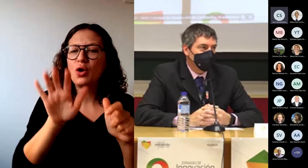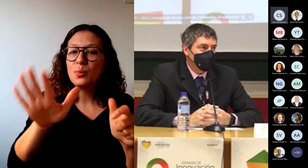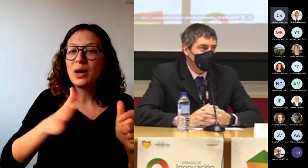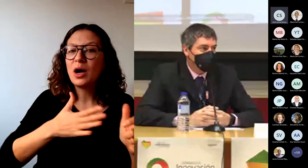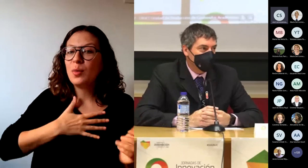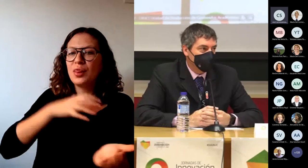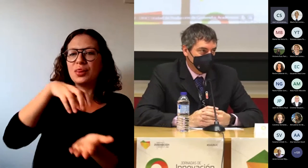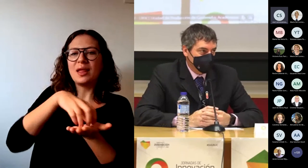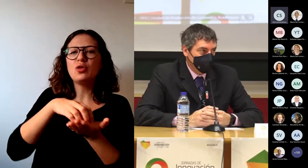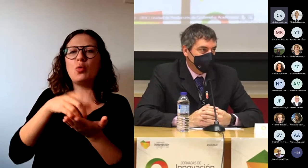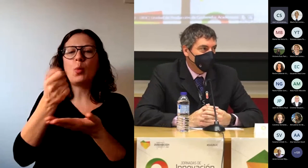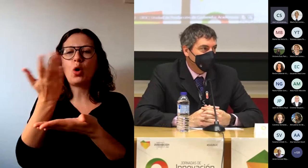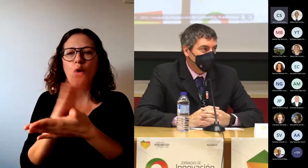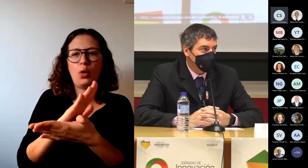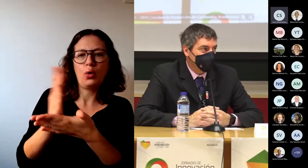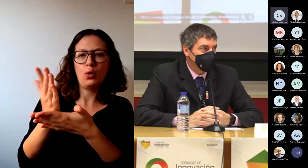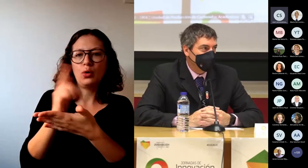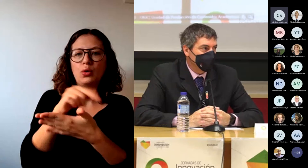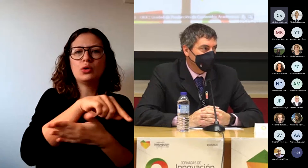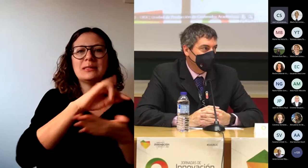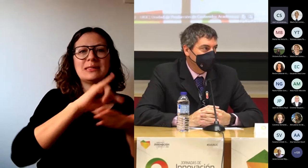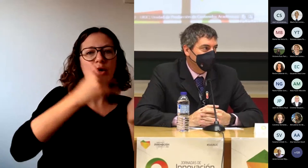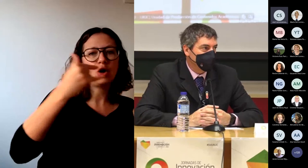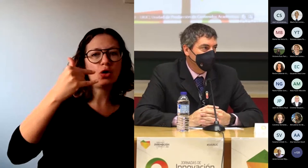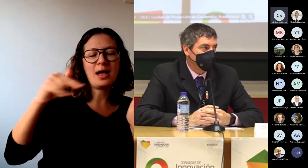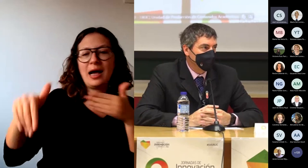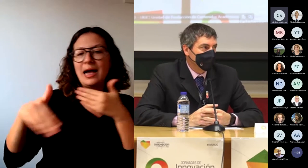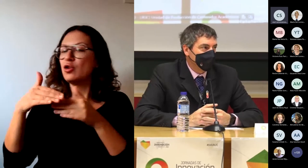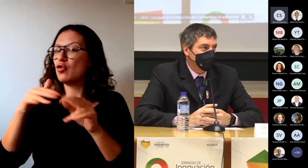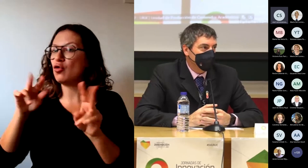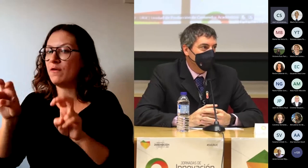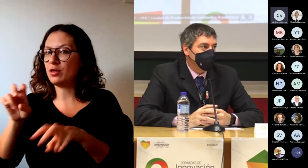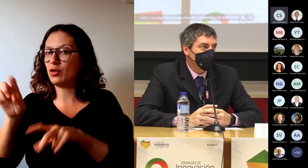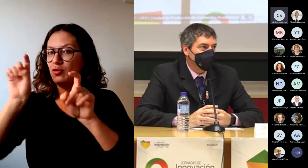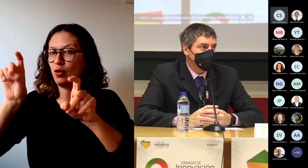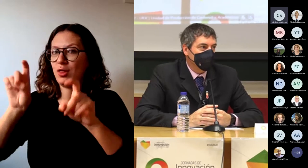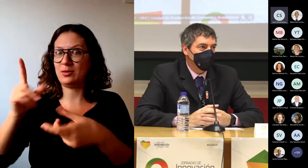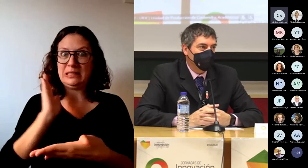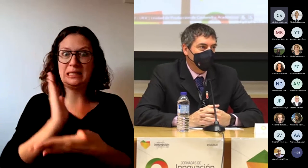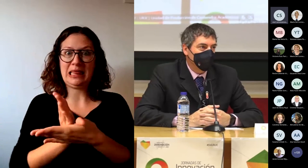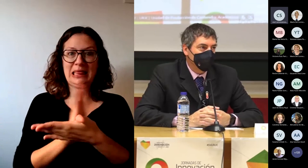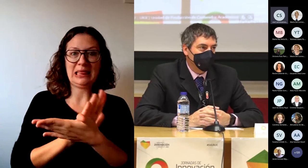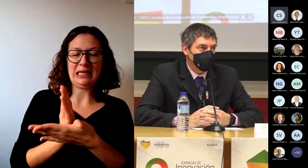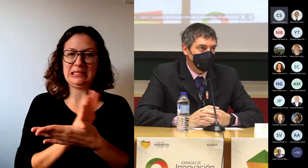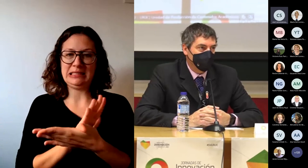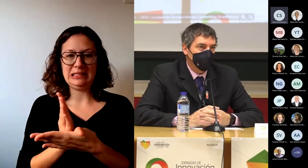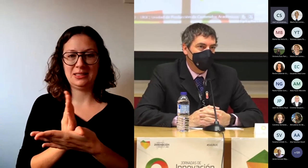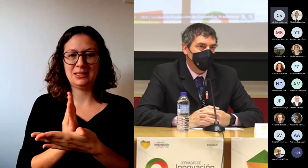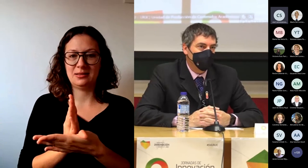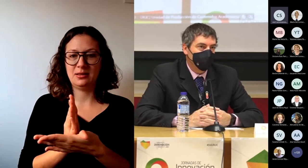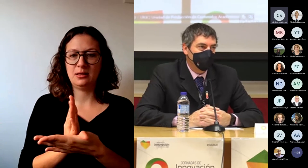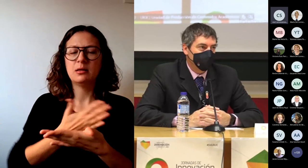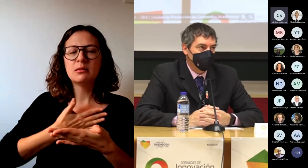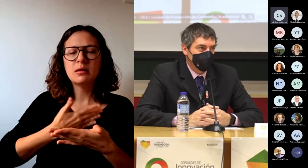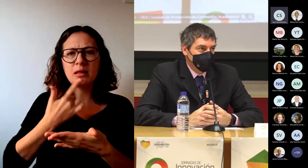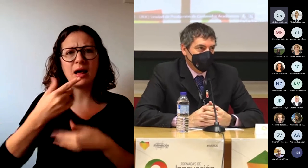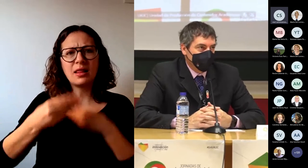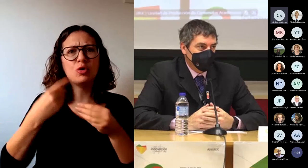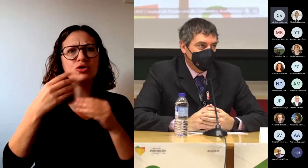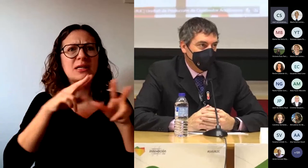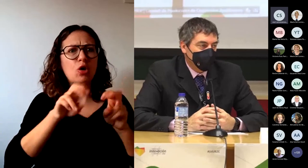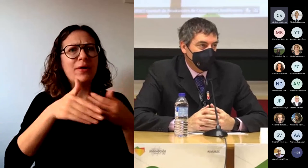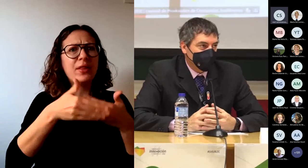entre la tecnología y la innovación docente. No solo cómo llevar esa tecnología a las aulas, pero también hacer innovación